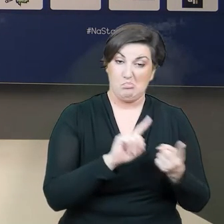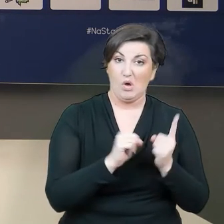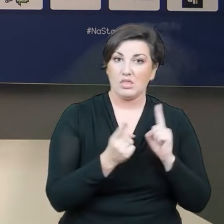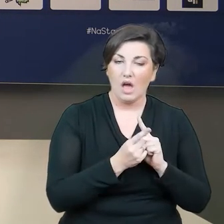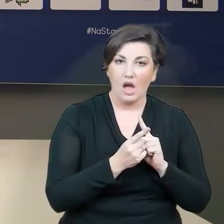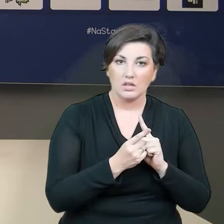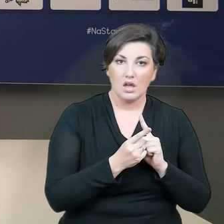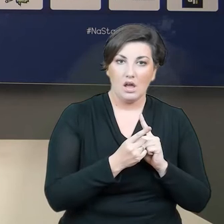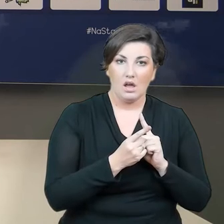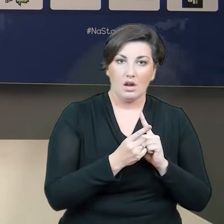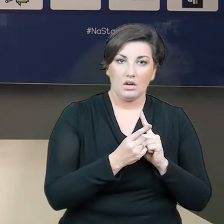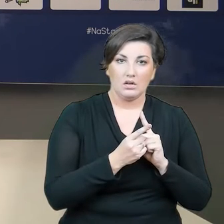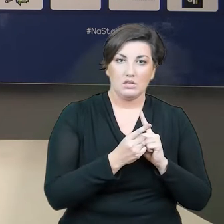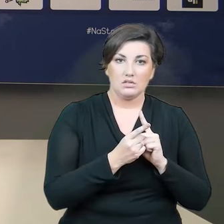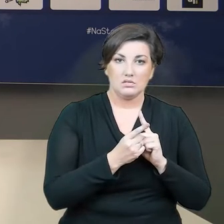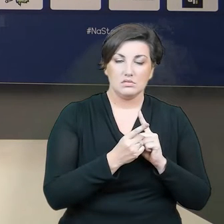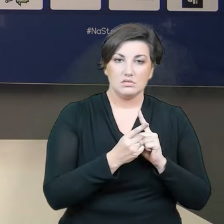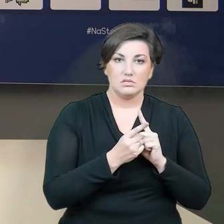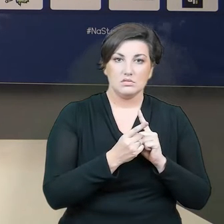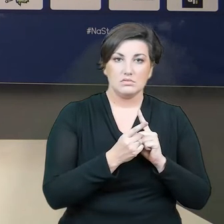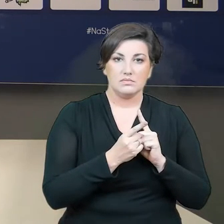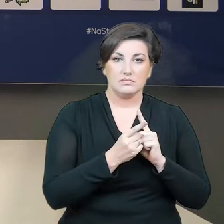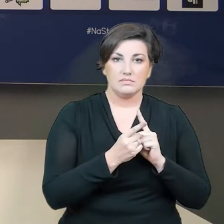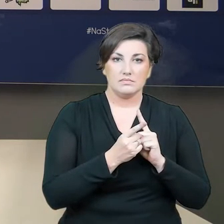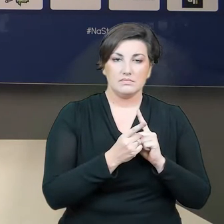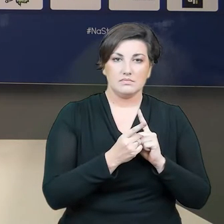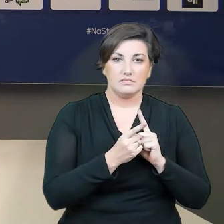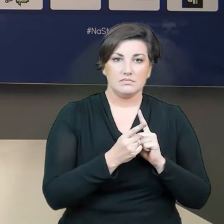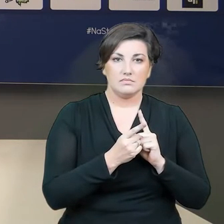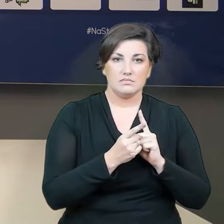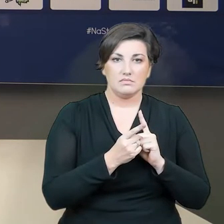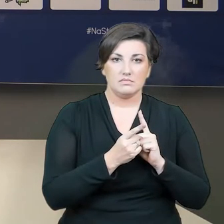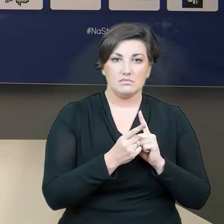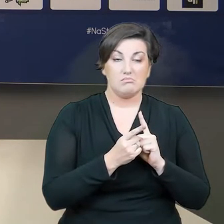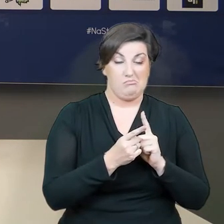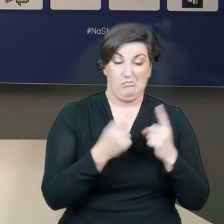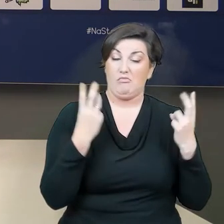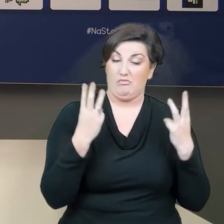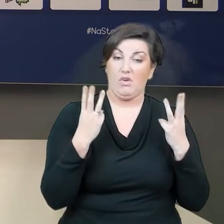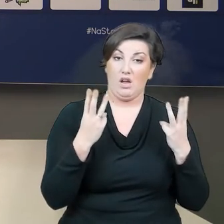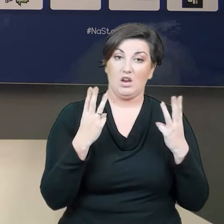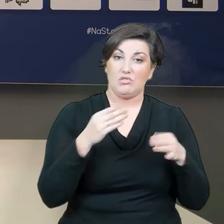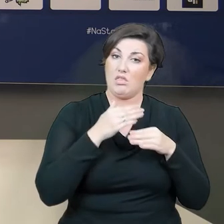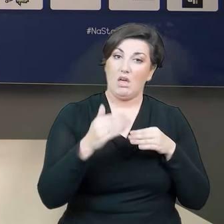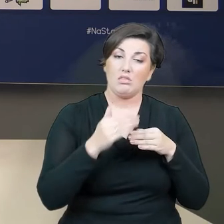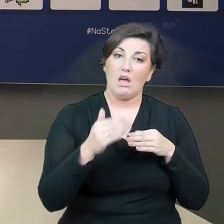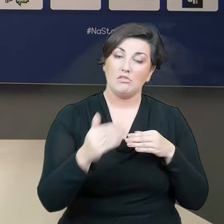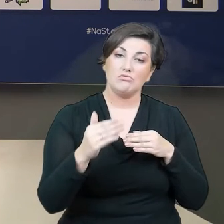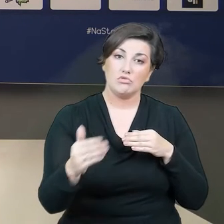jest istotne dla dalszego przebiegu